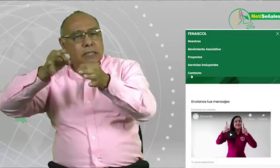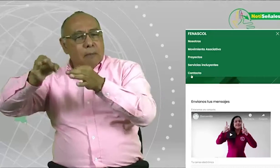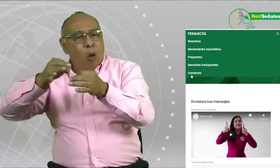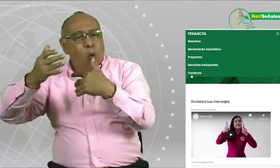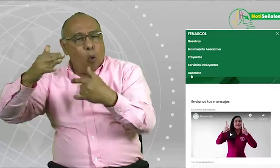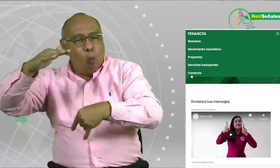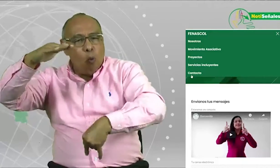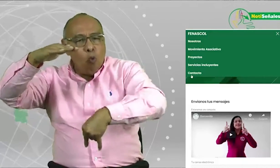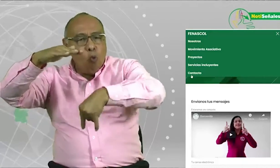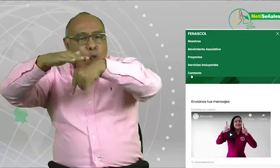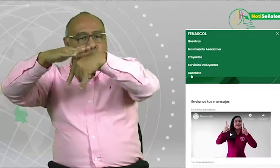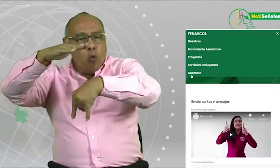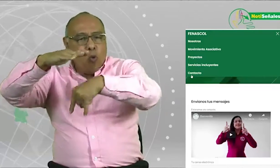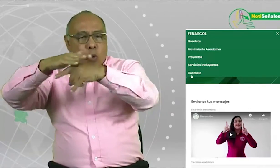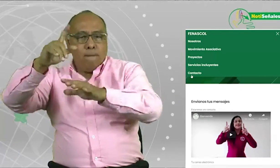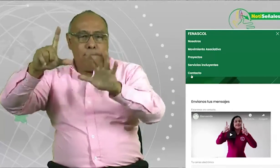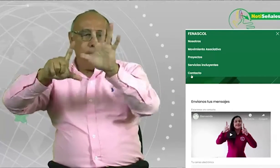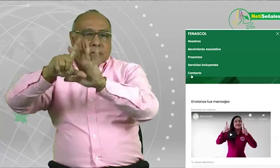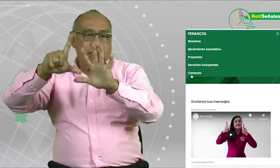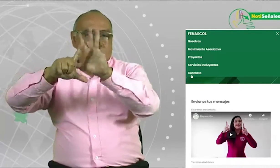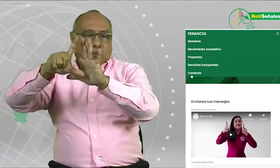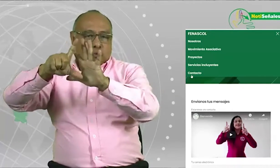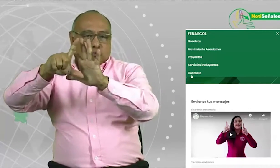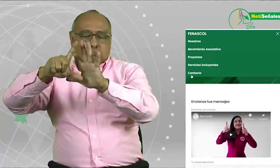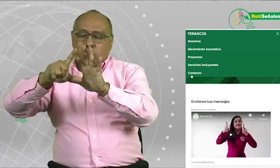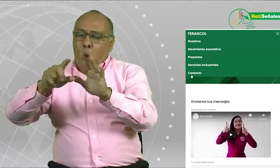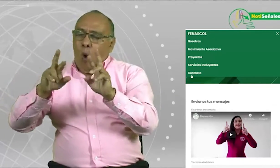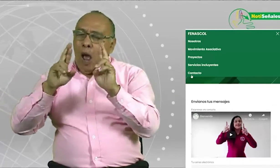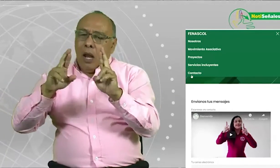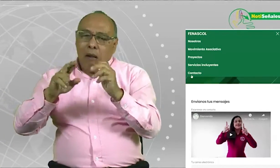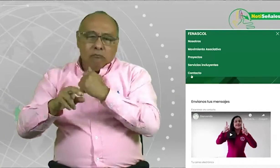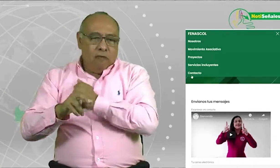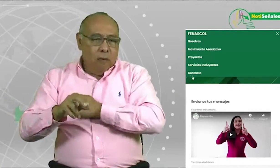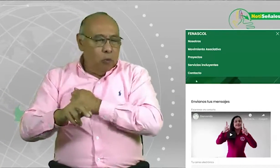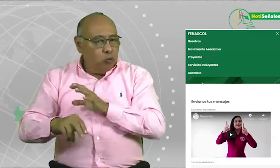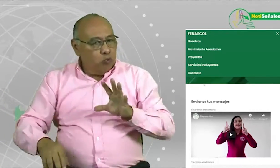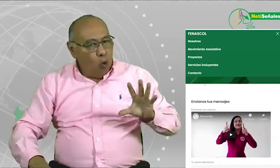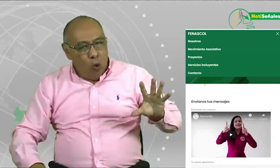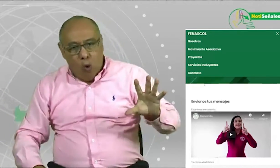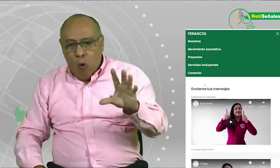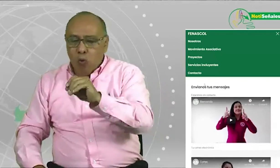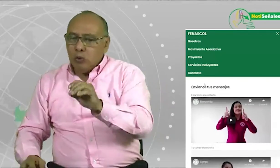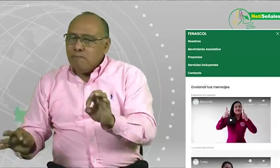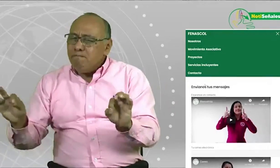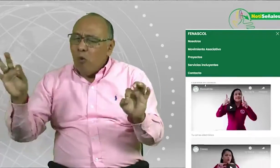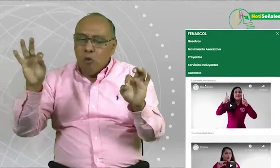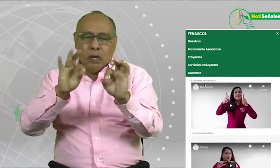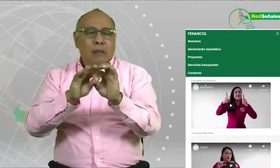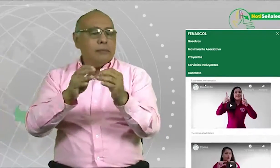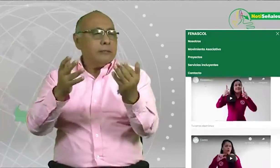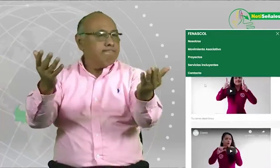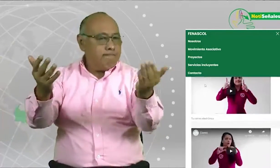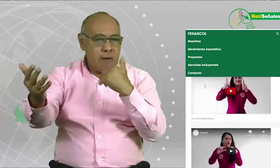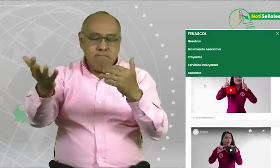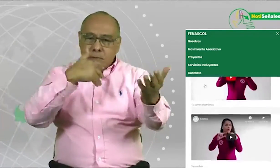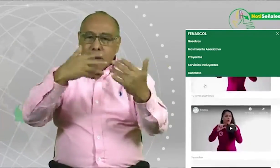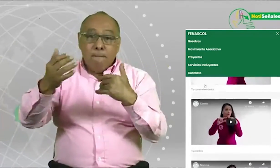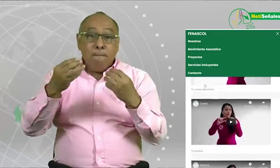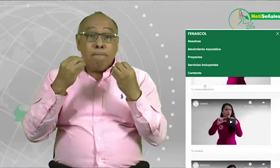y nosotros, pues, lo podamos tener como soporte en nuestros videos y mostrar esta situación que está sucediendo en las